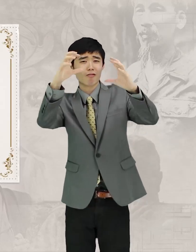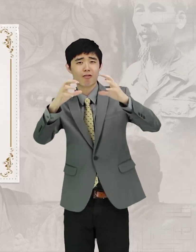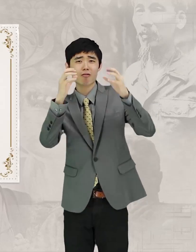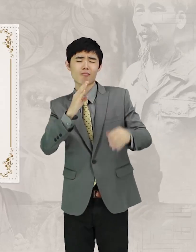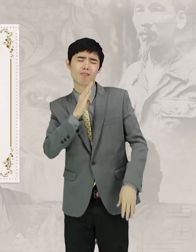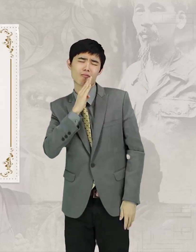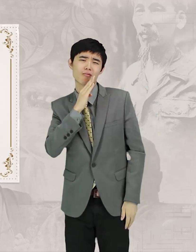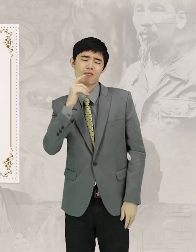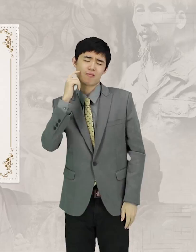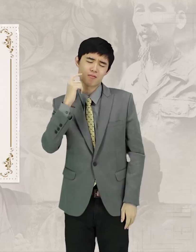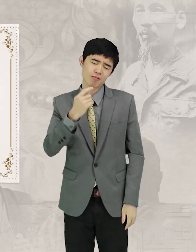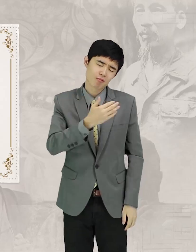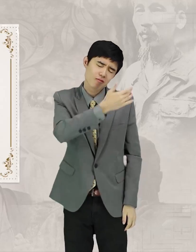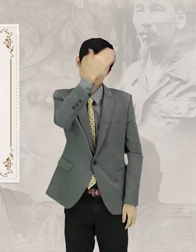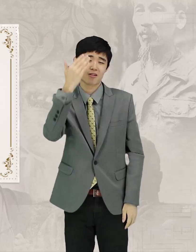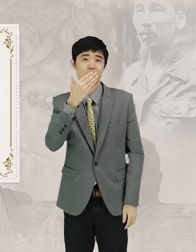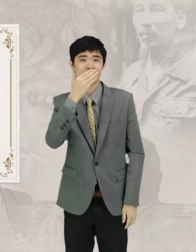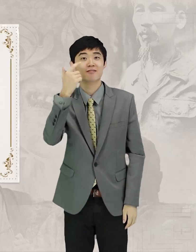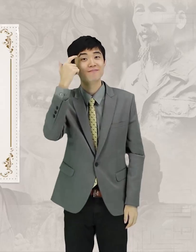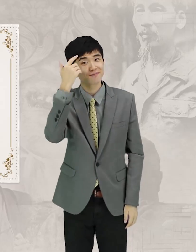세상은 참 아름다울 수 있겠지?